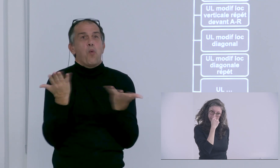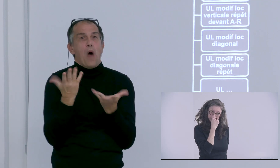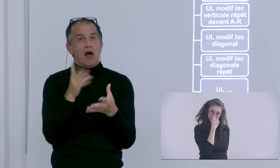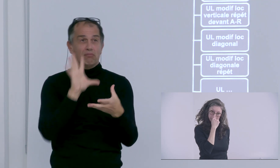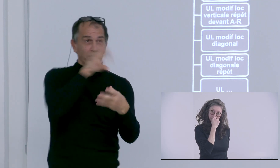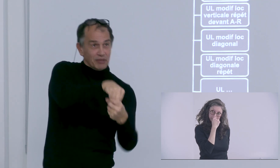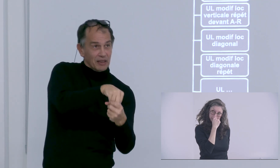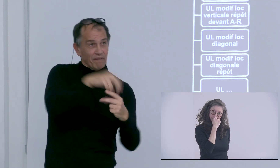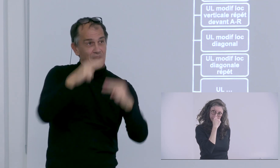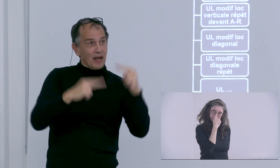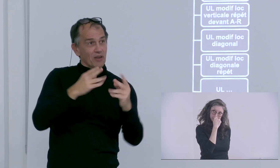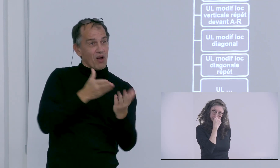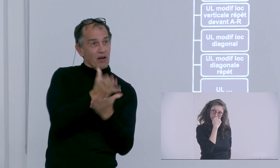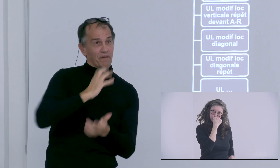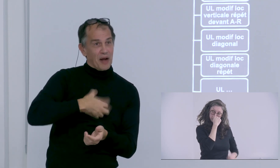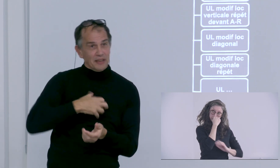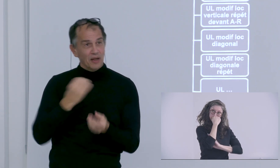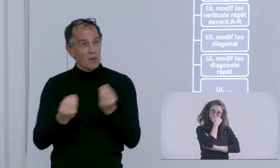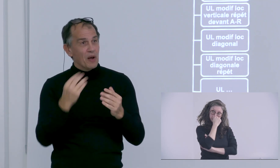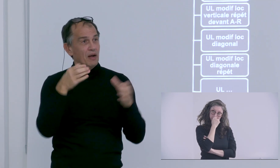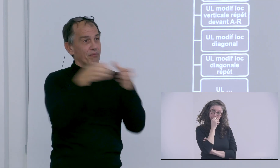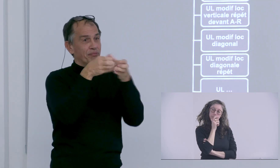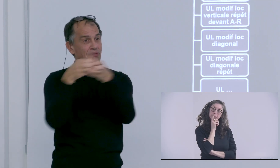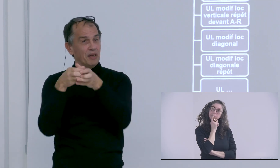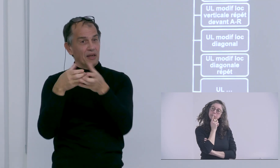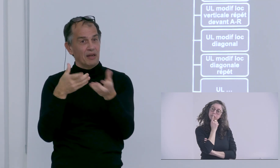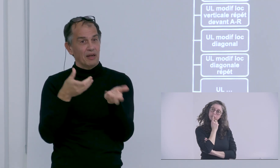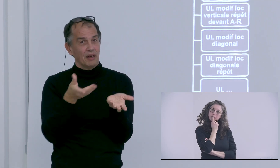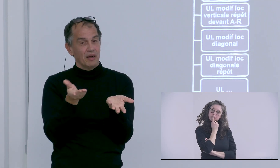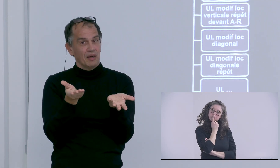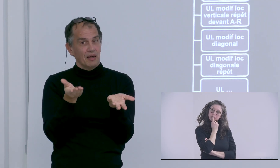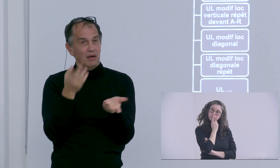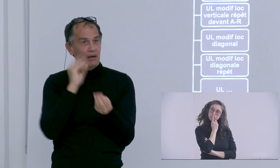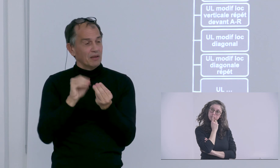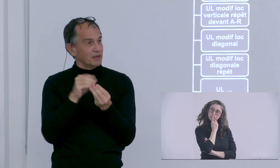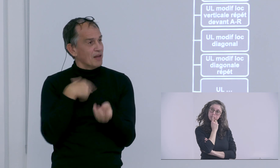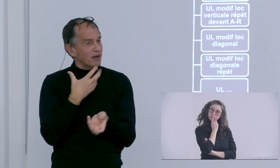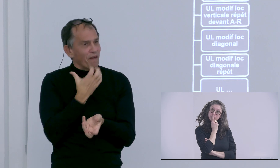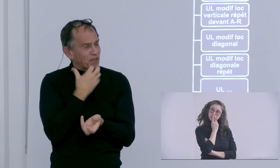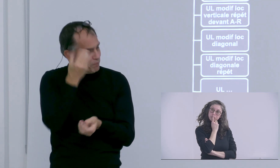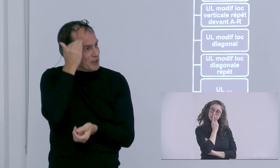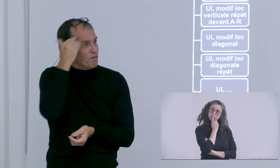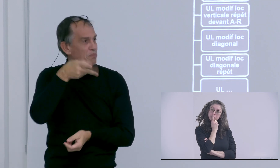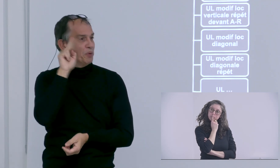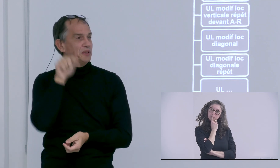le 55% est-ce qu'il appartient aux variations d'une nature ou de l'autre